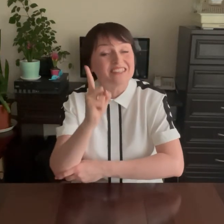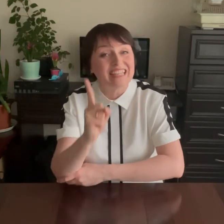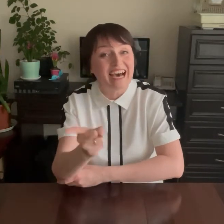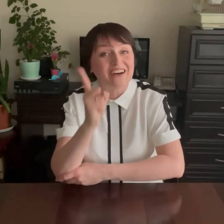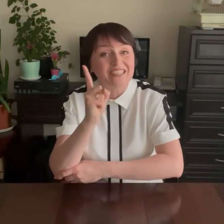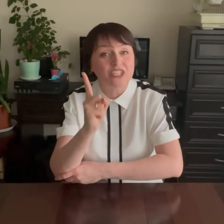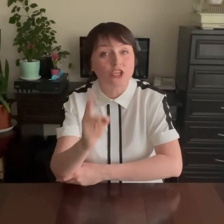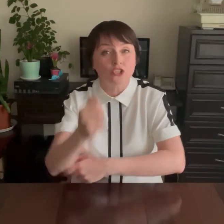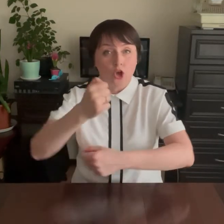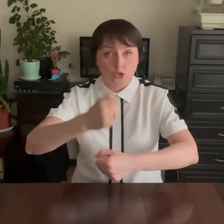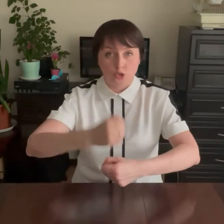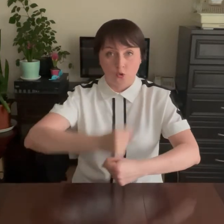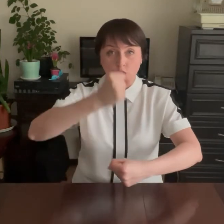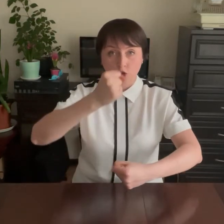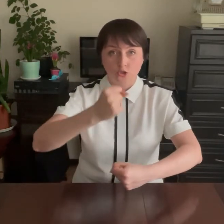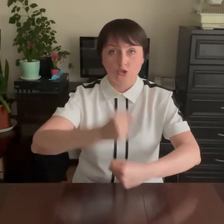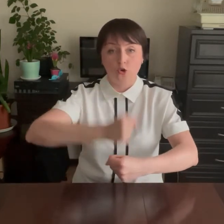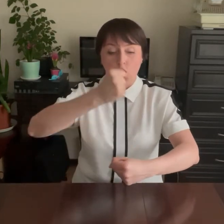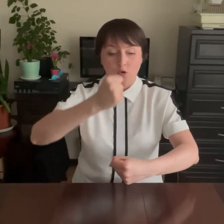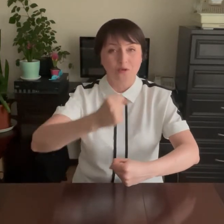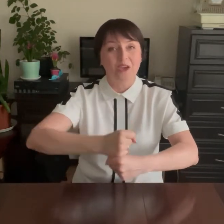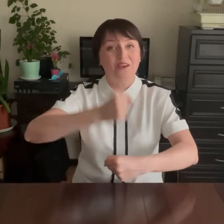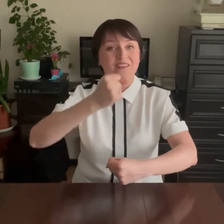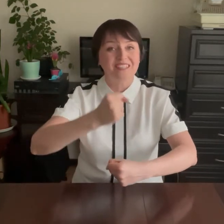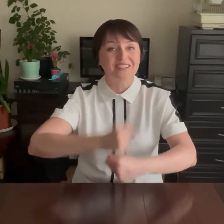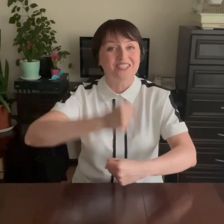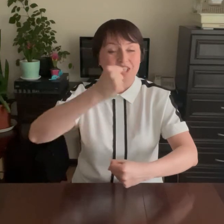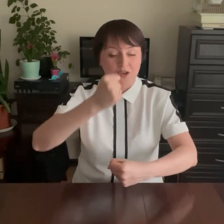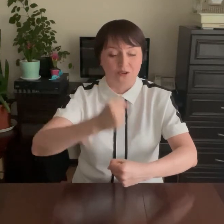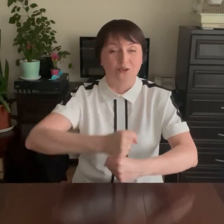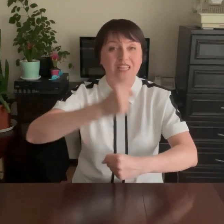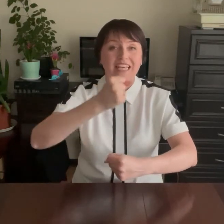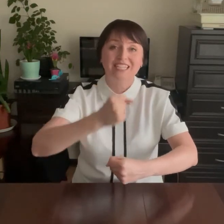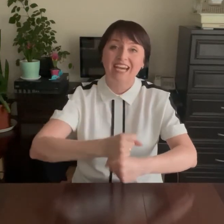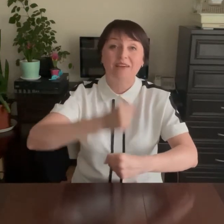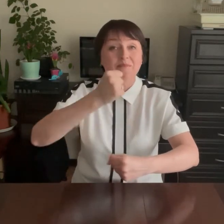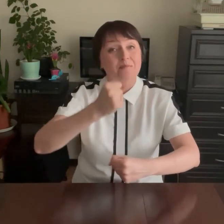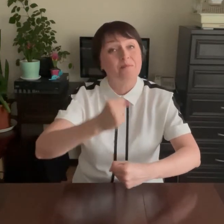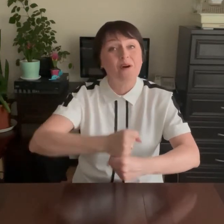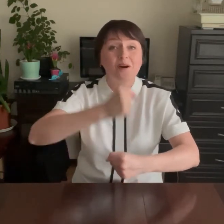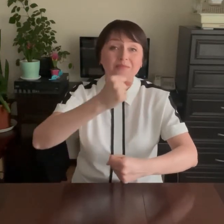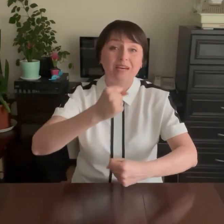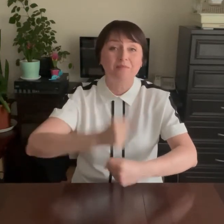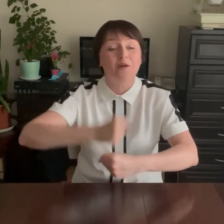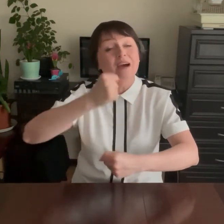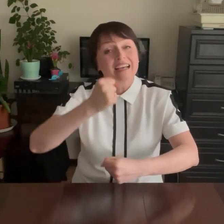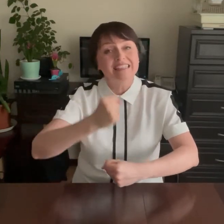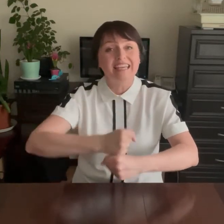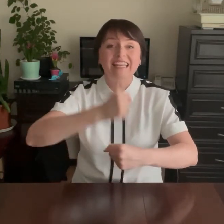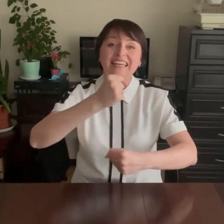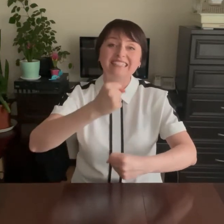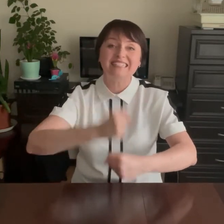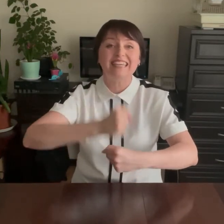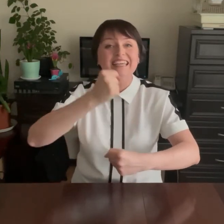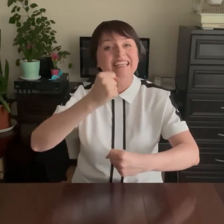научить! Что ещё умеют ручки? Кулачками бом-да-бом! Сильно-сильно